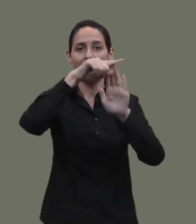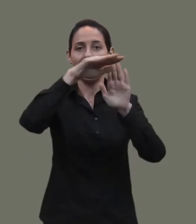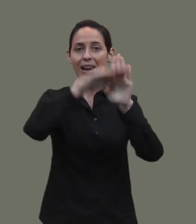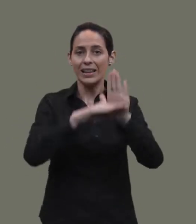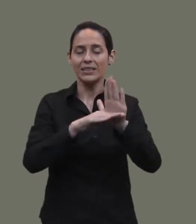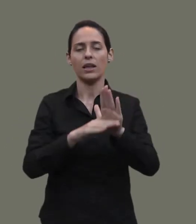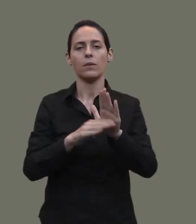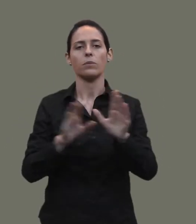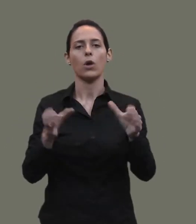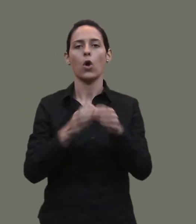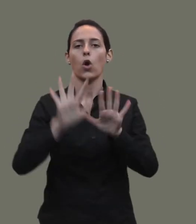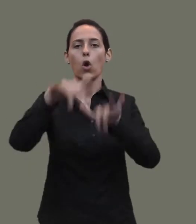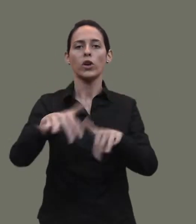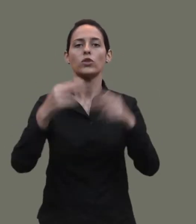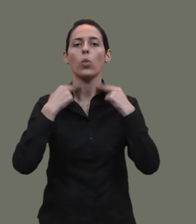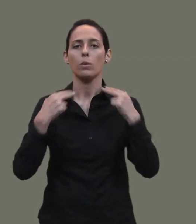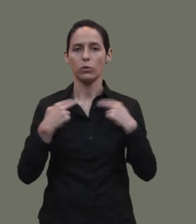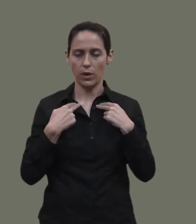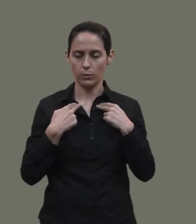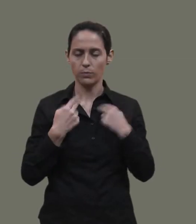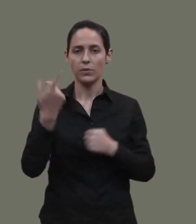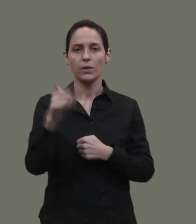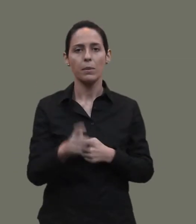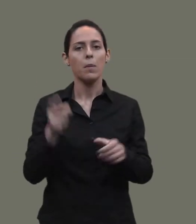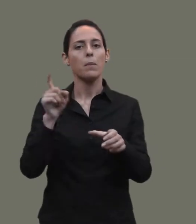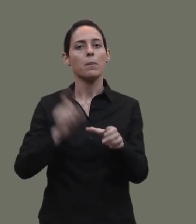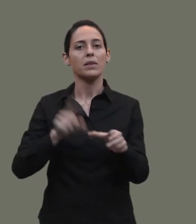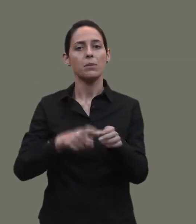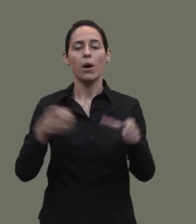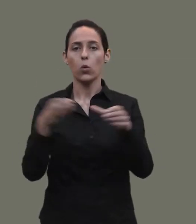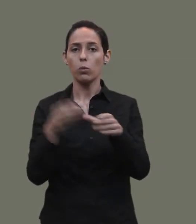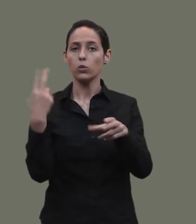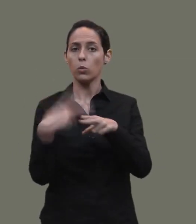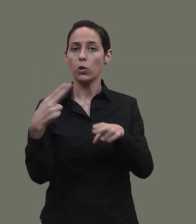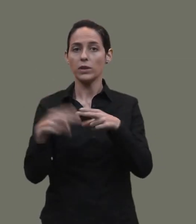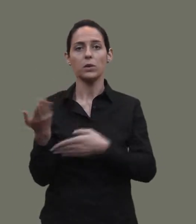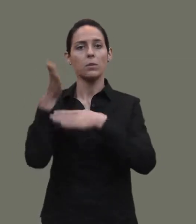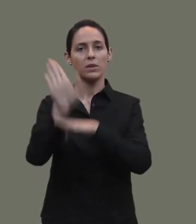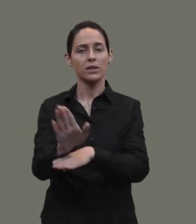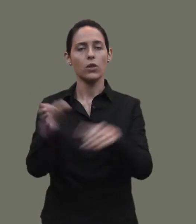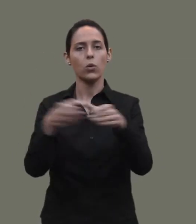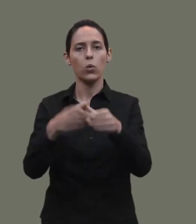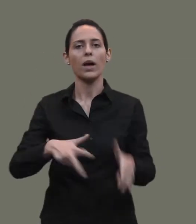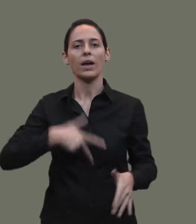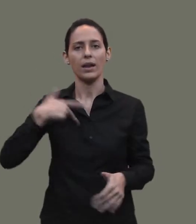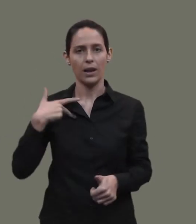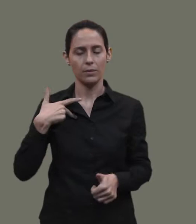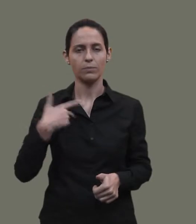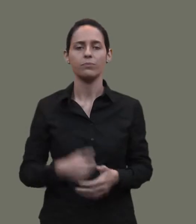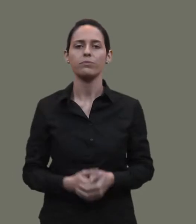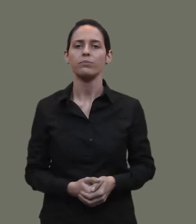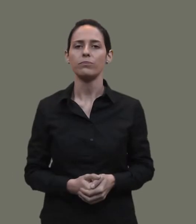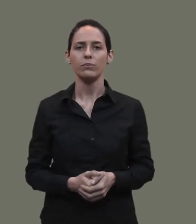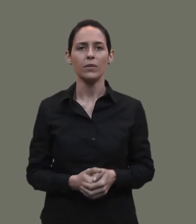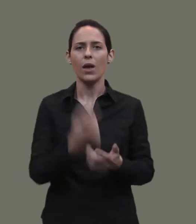Diputados que participaran partidos políticos con representación parlamentaria en la Junta General que respondieran a un